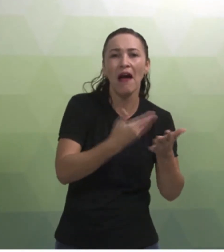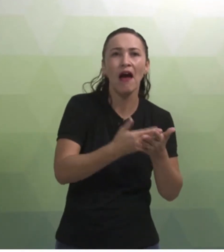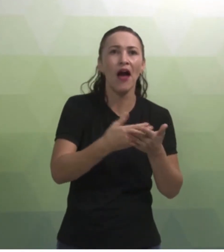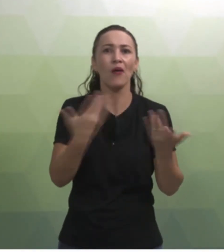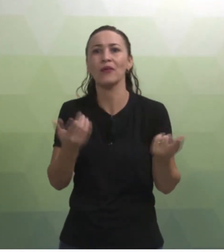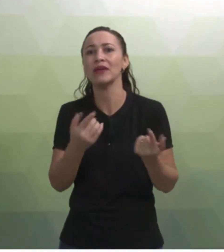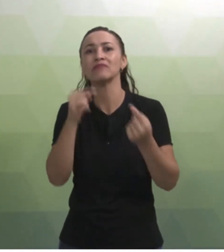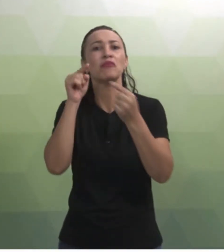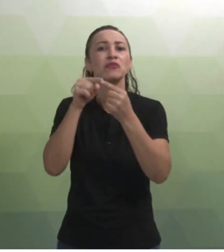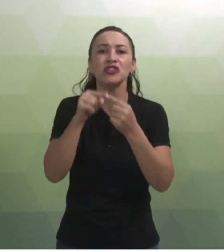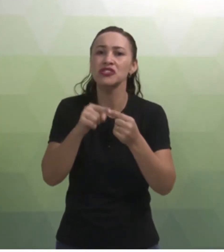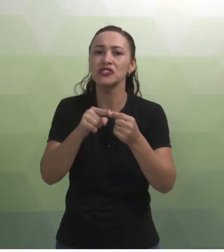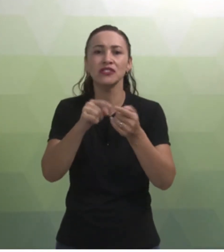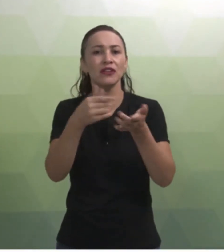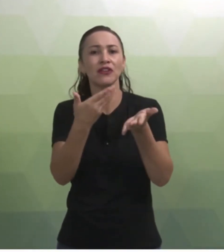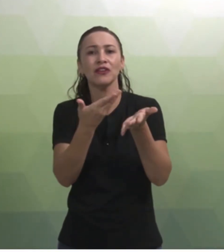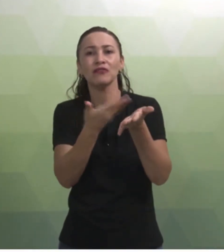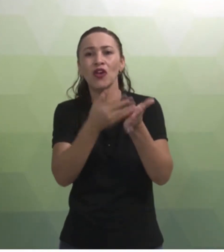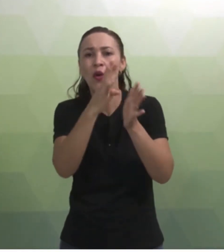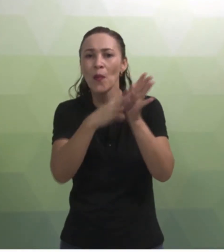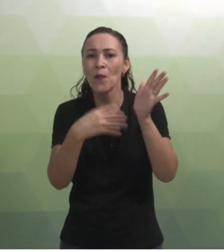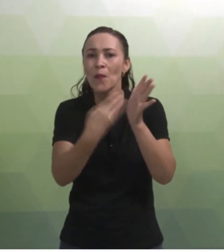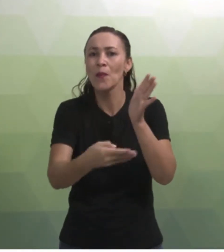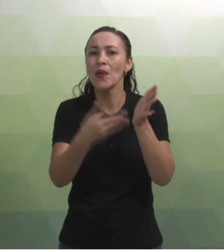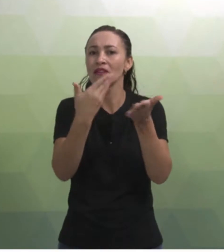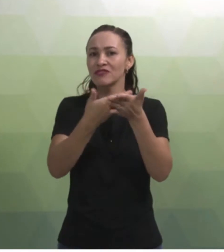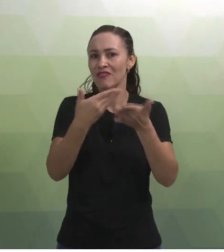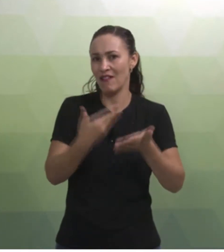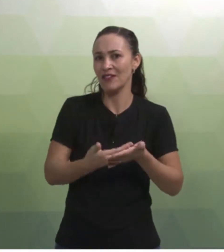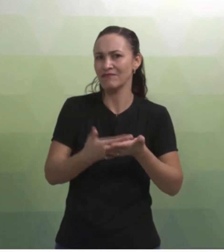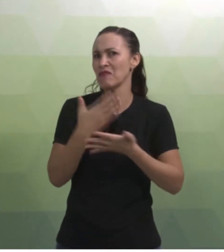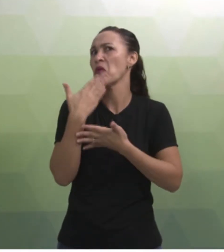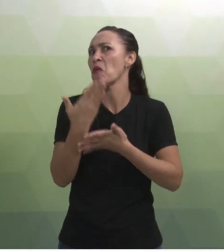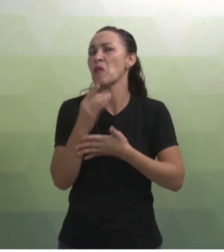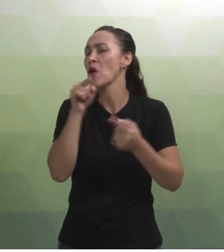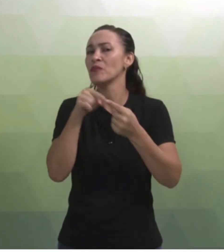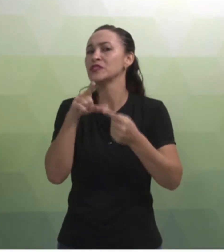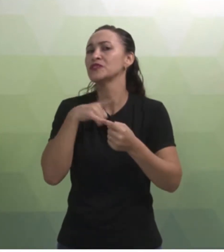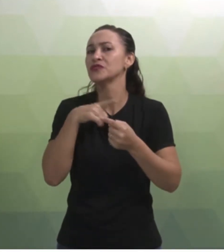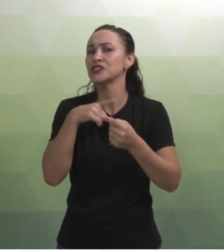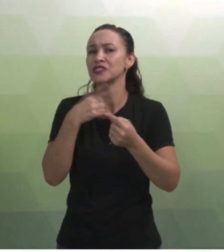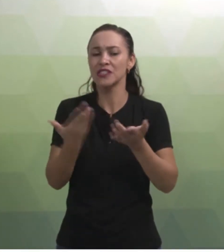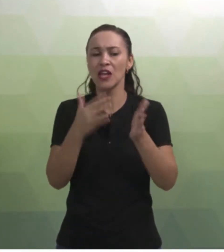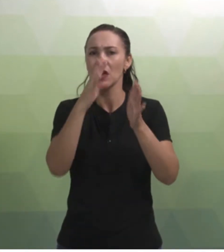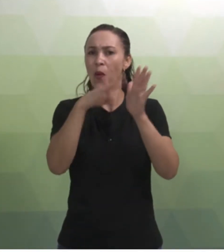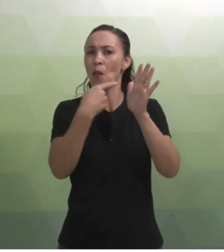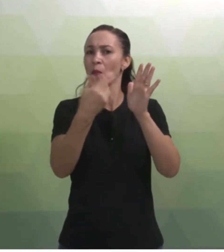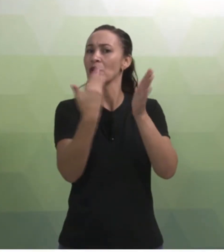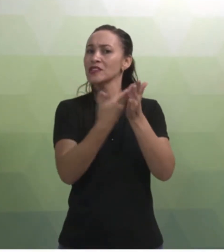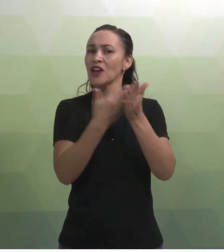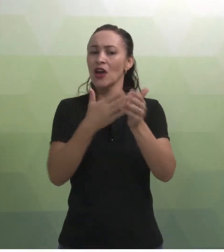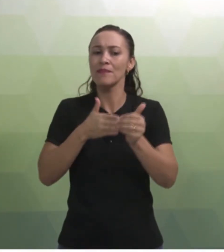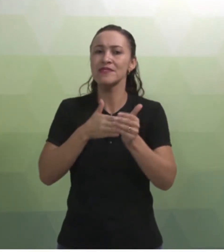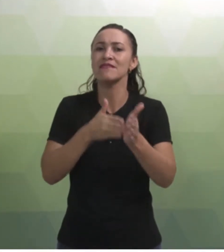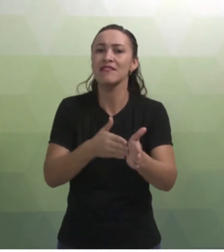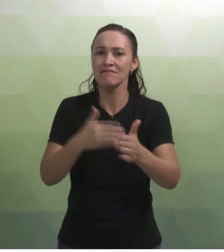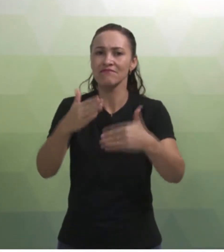objetivo de um planejamento, qual o objetivo de ter um plano que você vai seguir para desenvolver suas aulas. Então, isso, essas